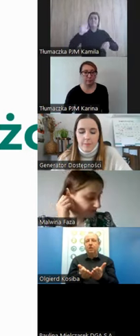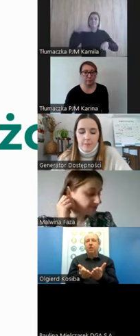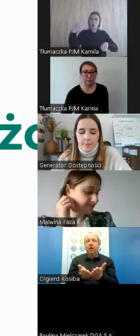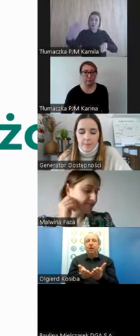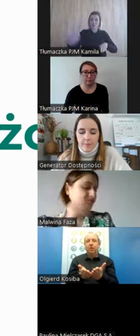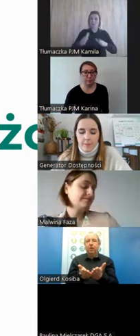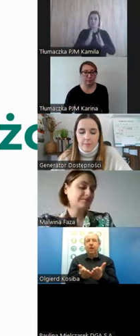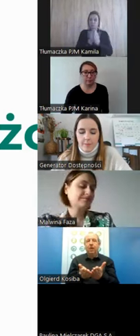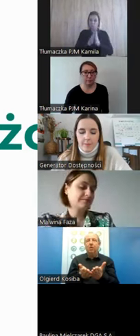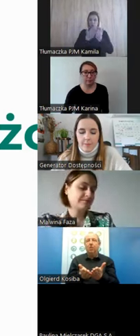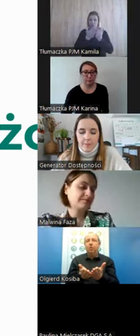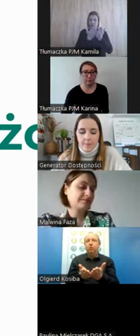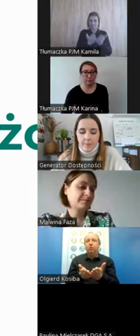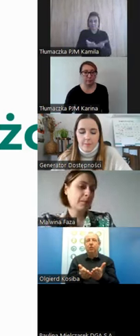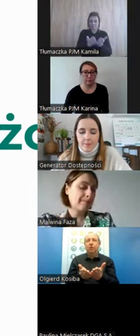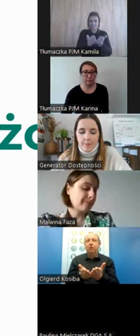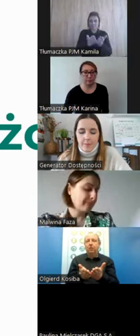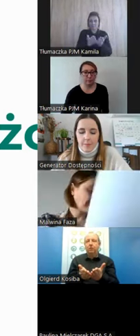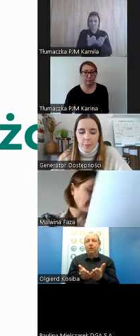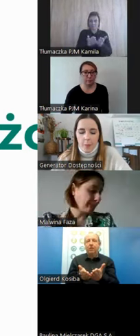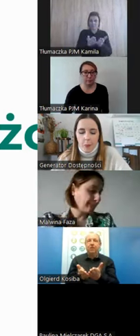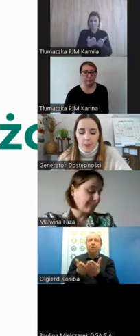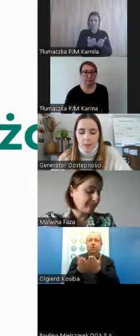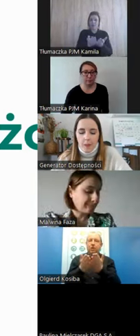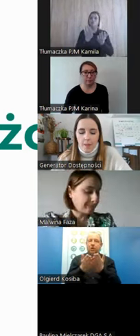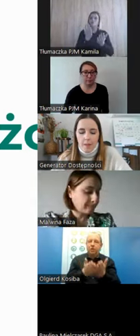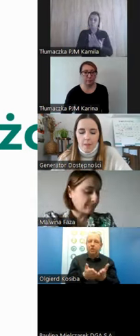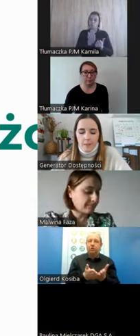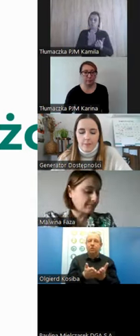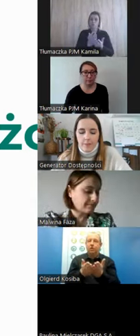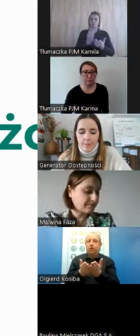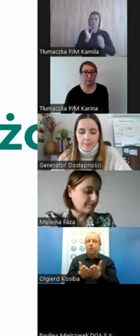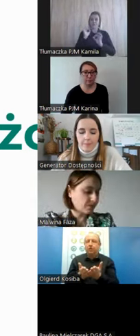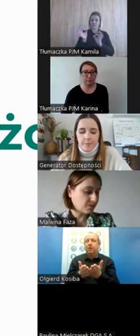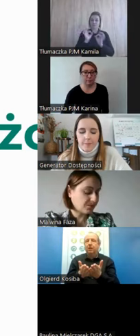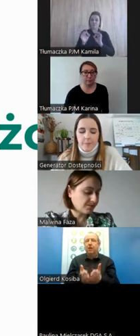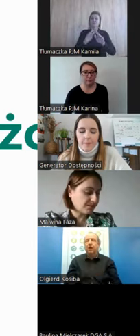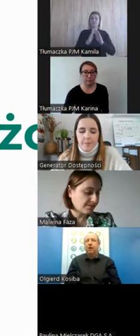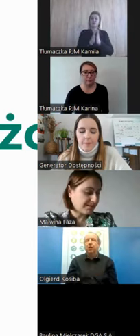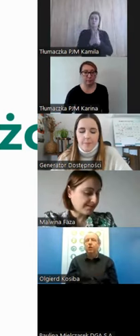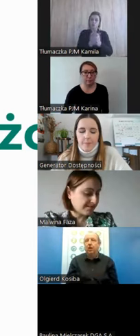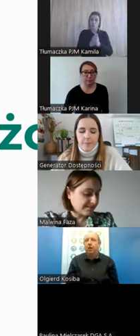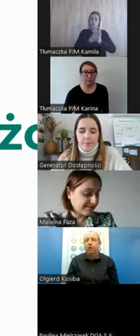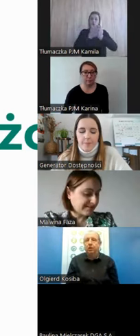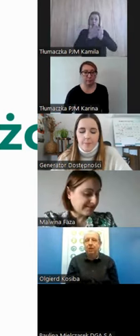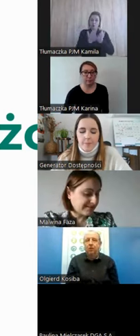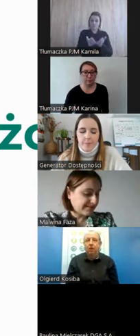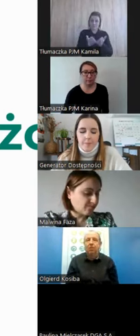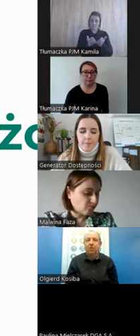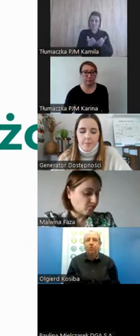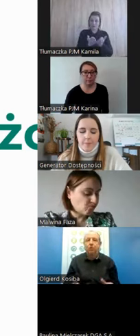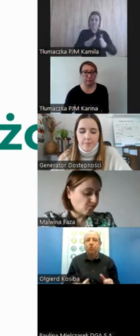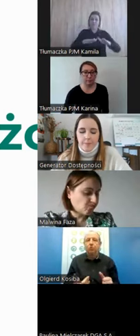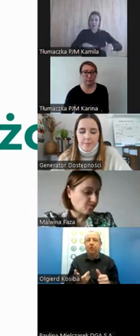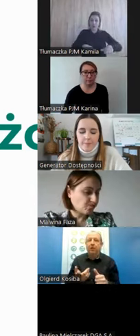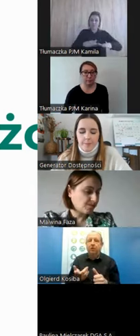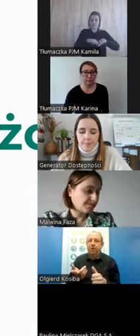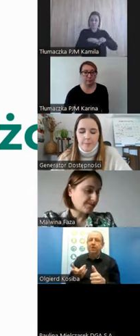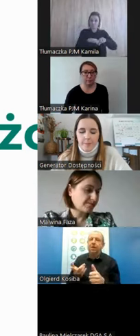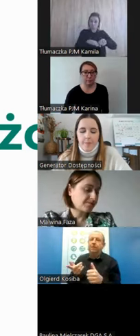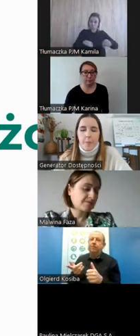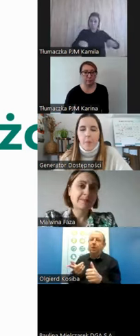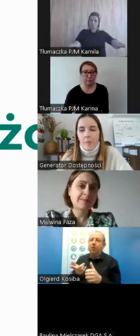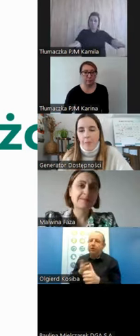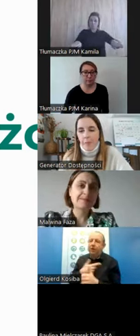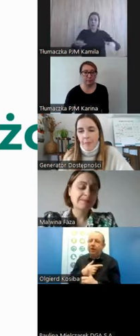leży. I tak naprawdę mamy już informację, że jest książka, że jest otwarta i że leży na stole, bez posiłkowania